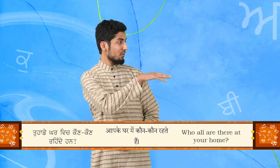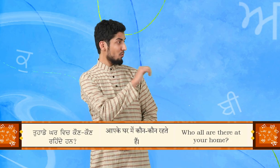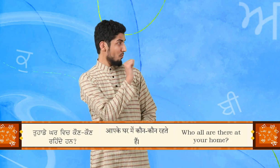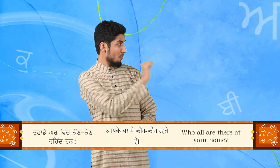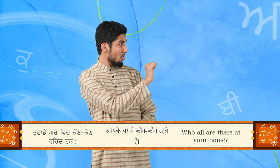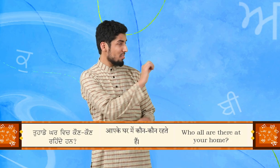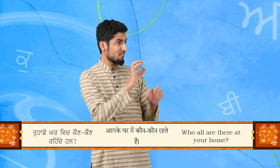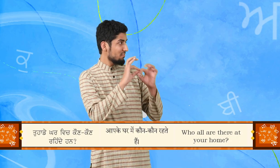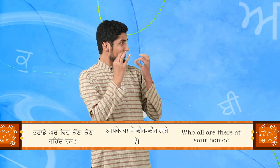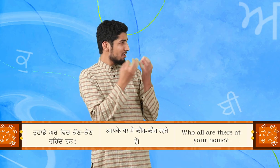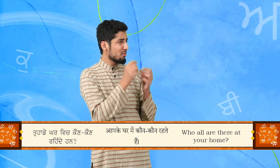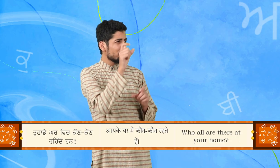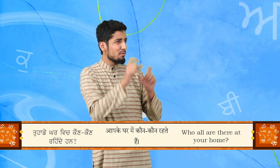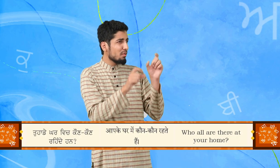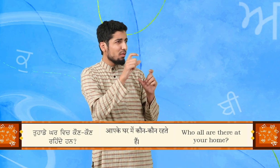तोड़े कार विच कौन-कौन रेंदे हैं?